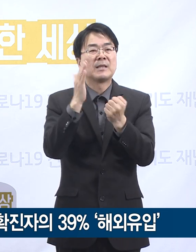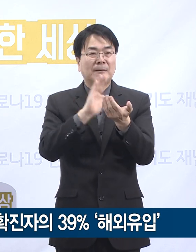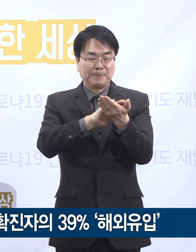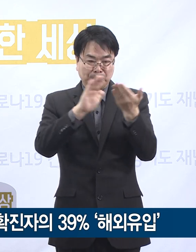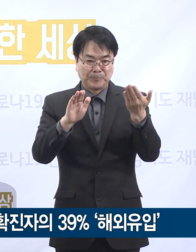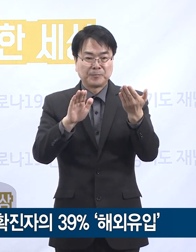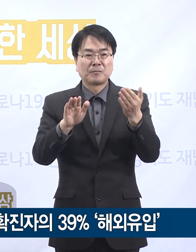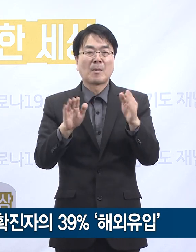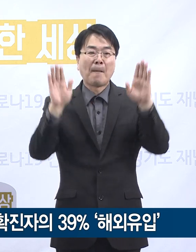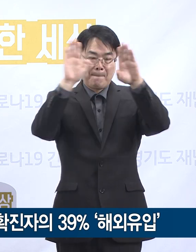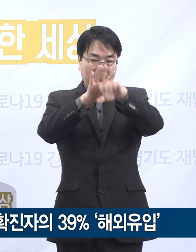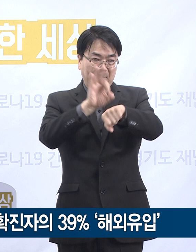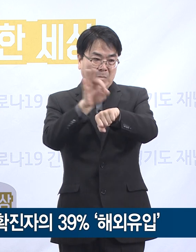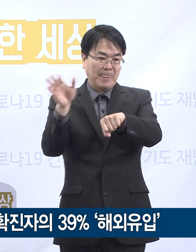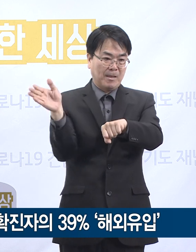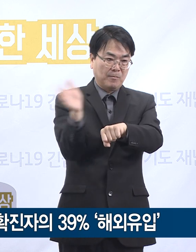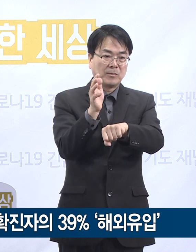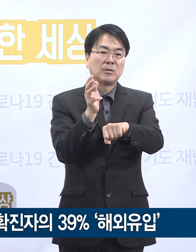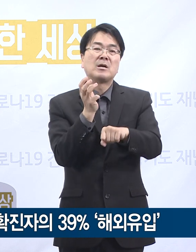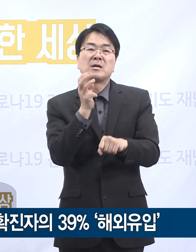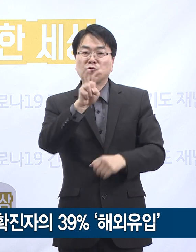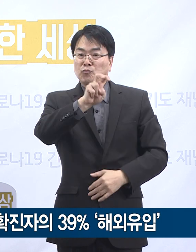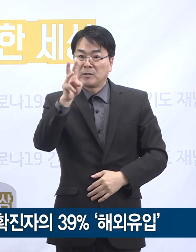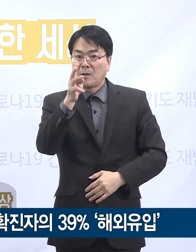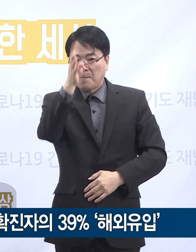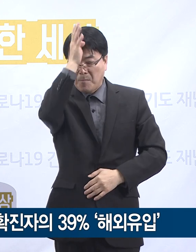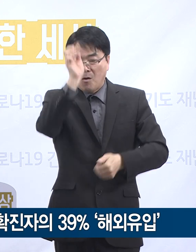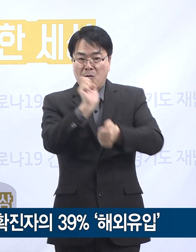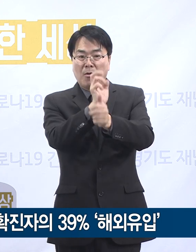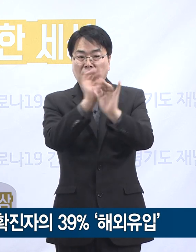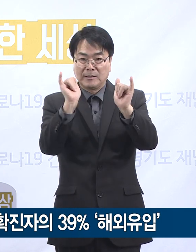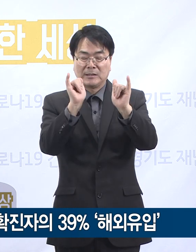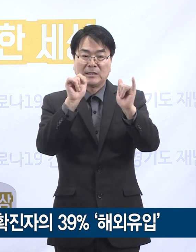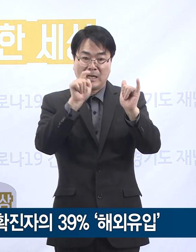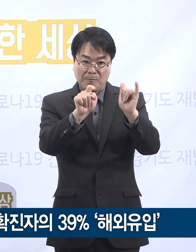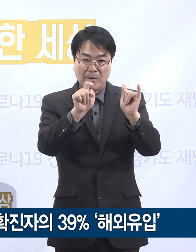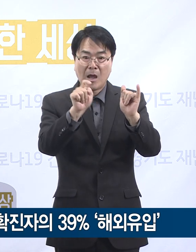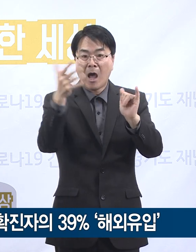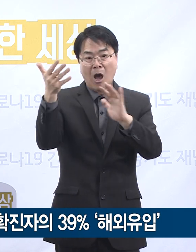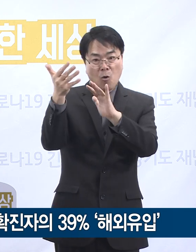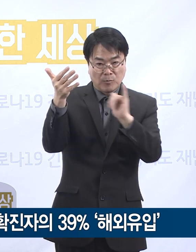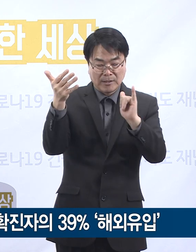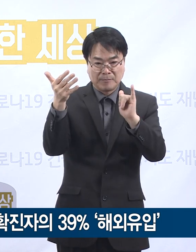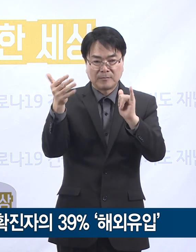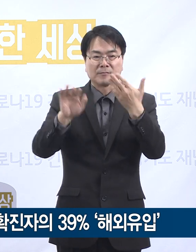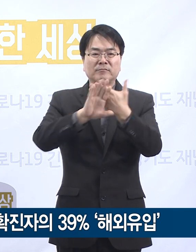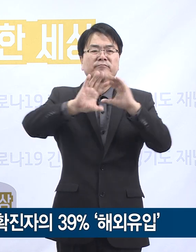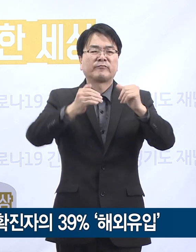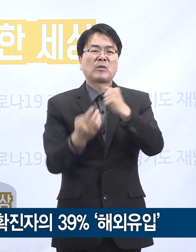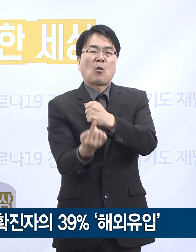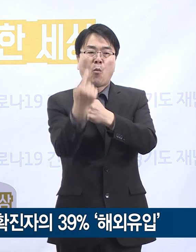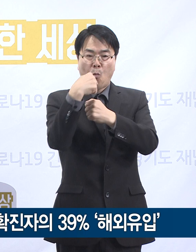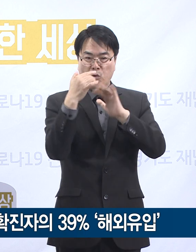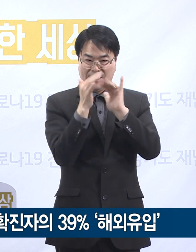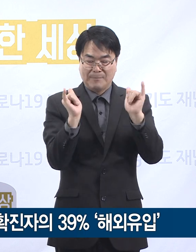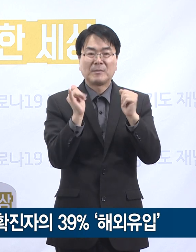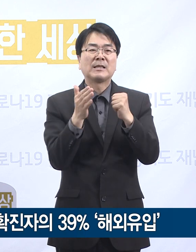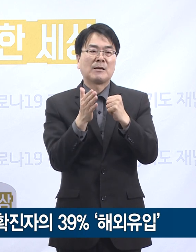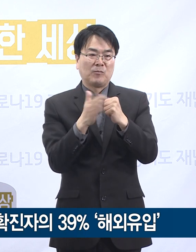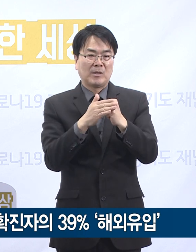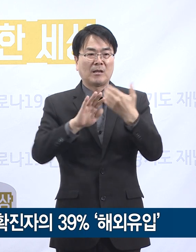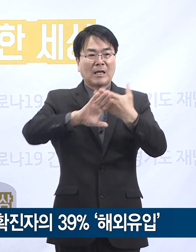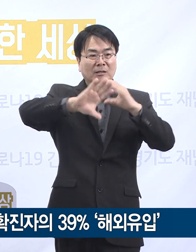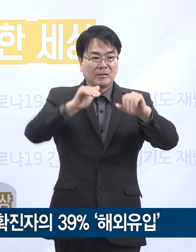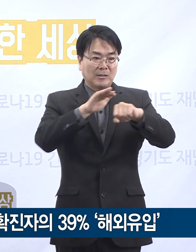기준 도내 신규 확진자 23명 중 39%에 해당하는 9명이 해외입국자로 해외입국